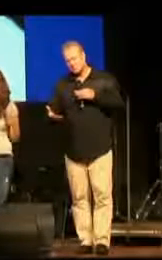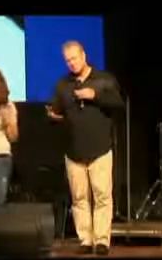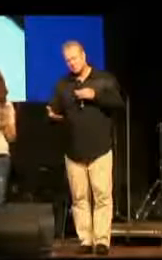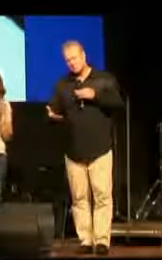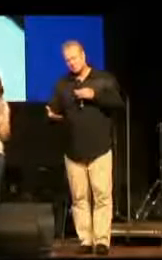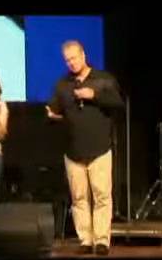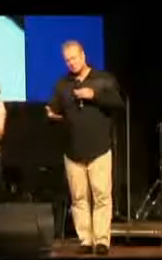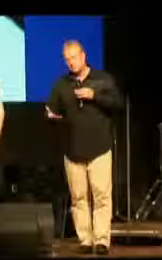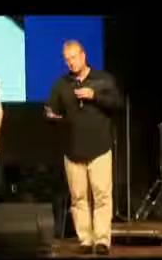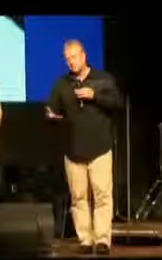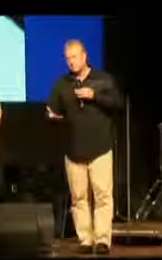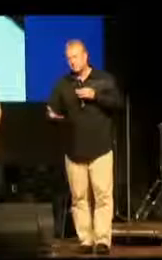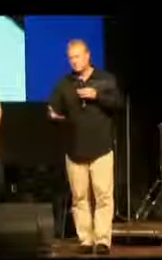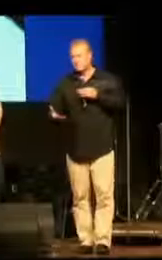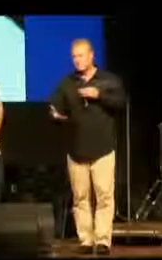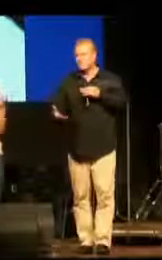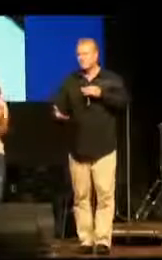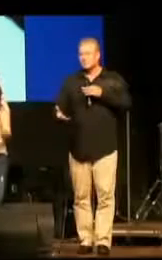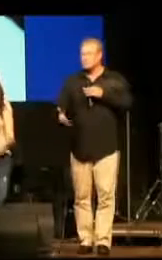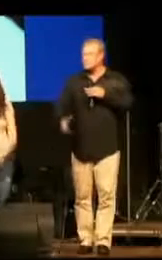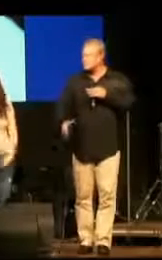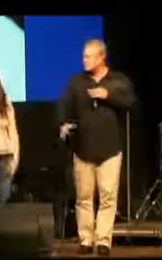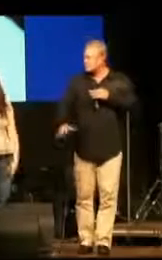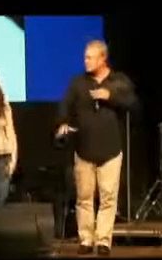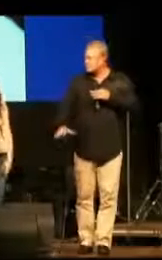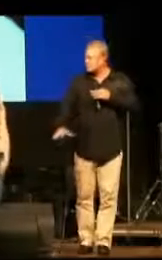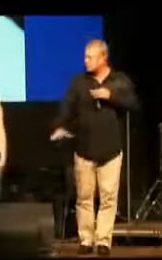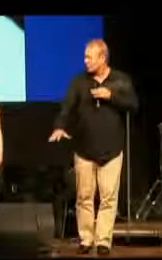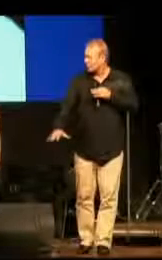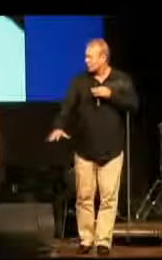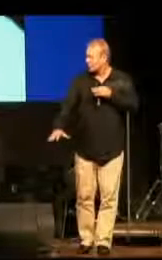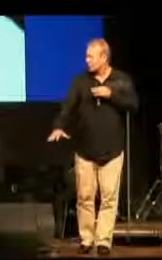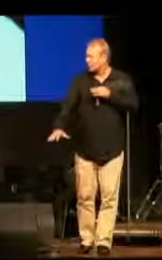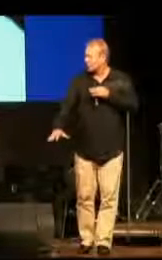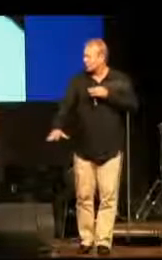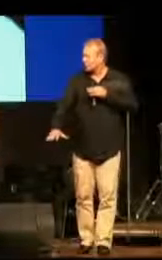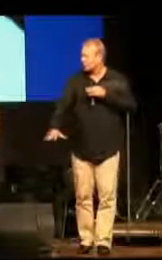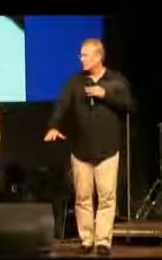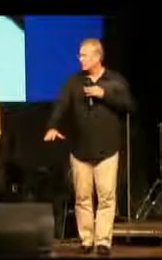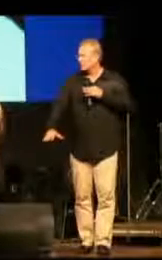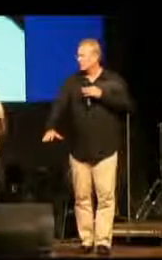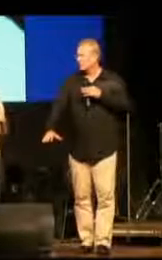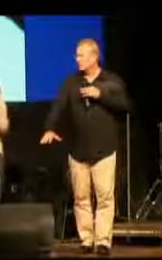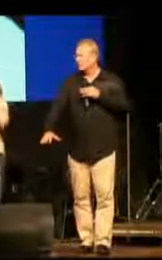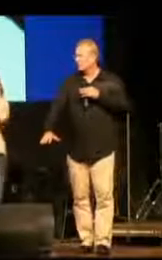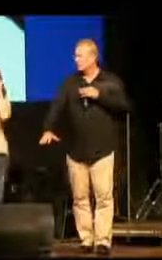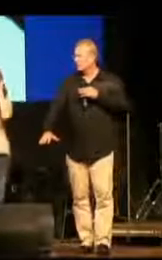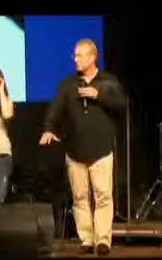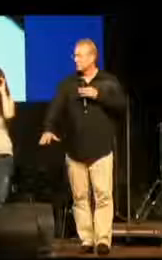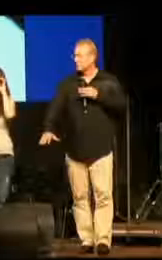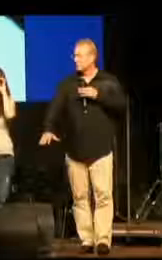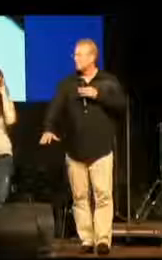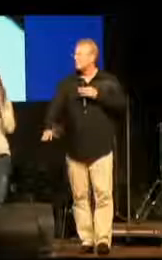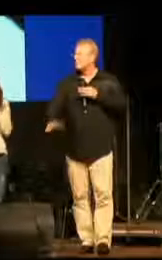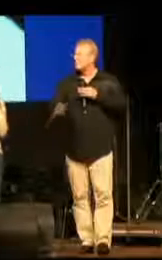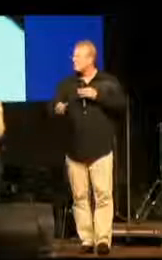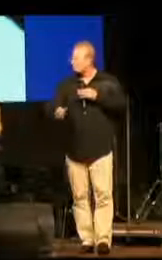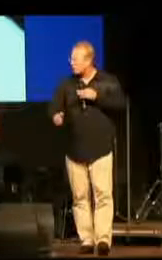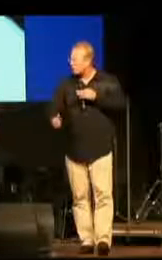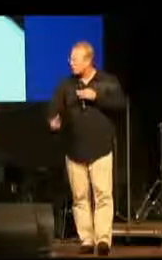Und dann dachte ich mir, was betest du denn, was christlich ist? Und dann erinnerte ich mich, als ich ein kleiner Junge war,